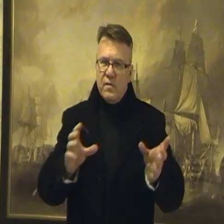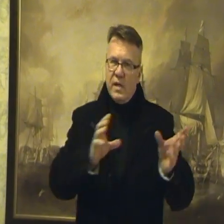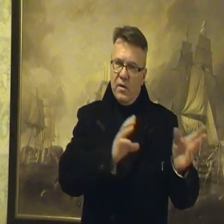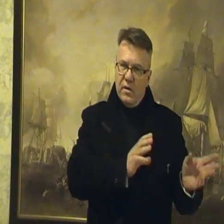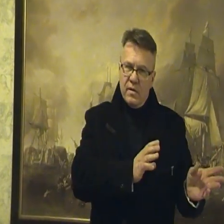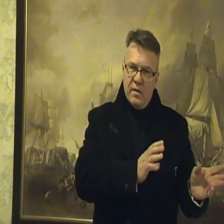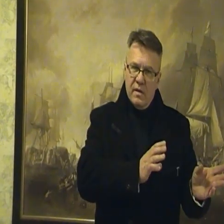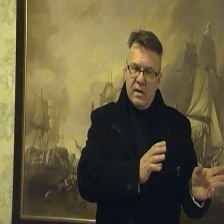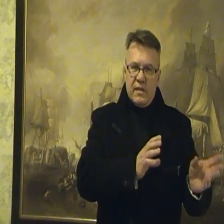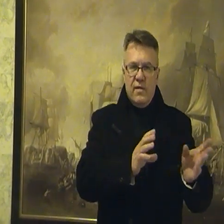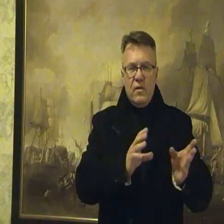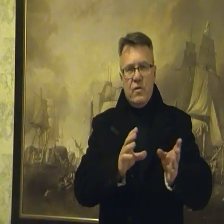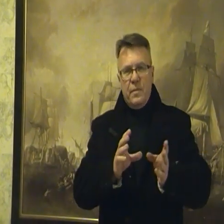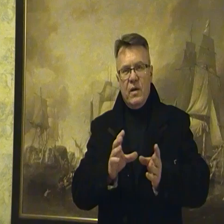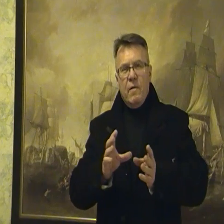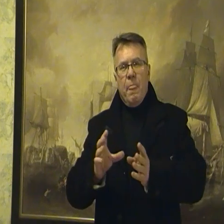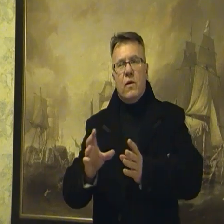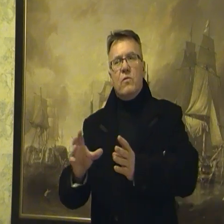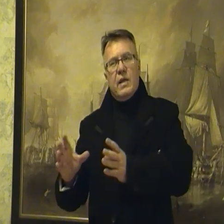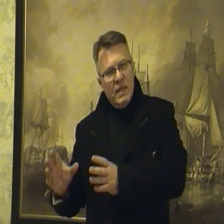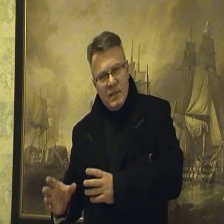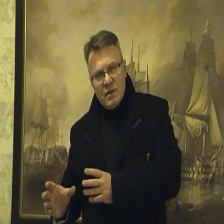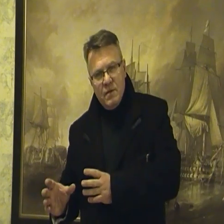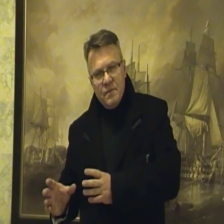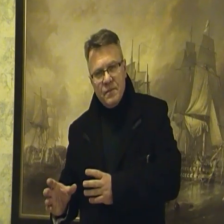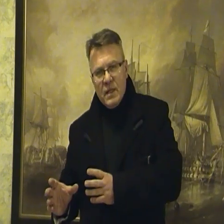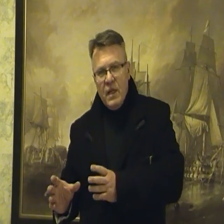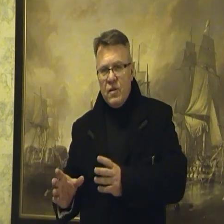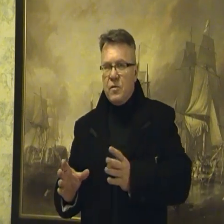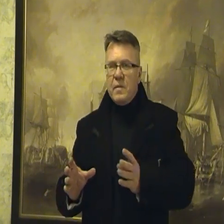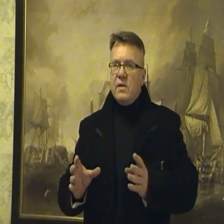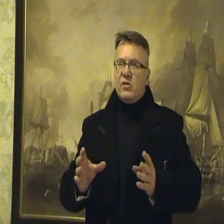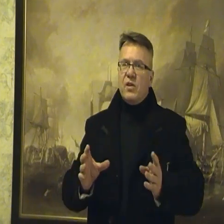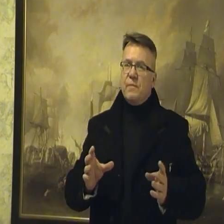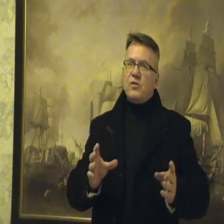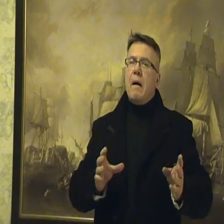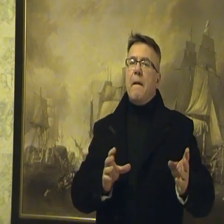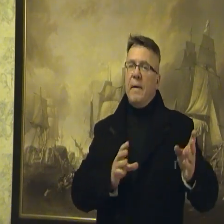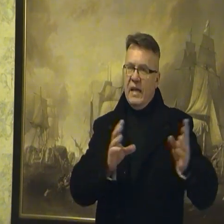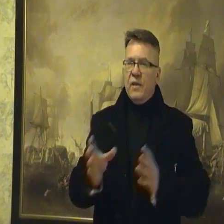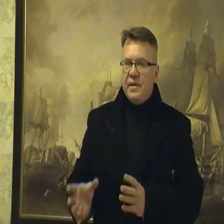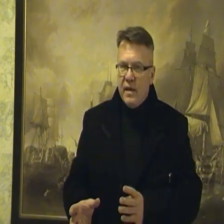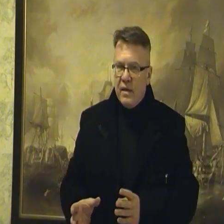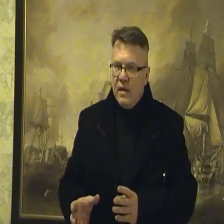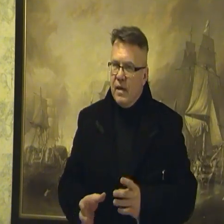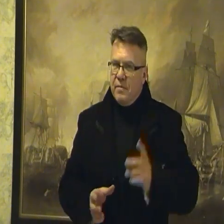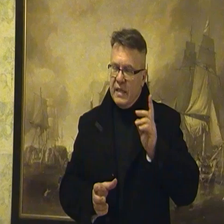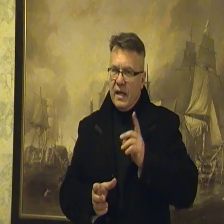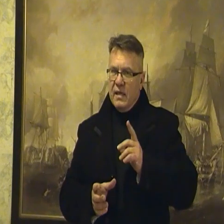mówi geolog tak zwaną ropę ukraińską. No to mamy jeszcze lepszą paranoję, bo tak,